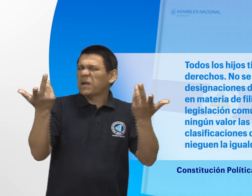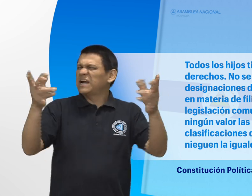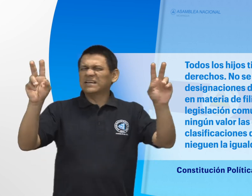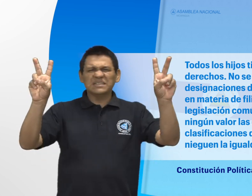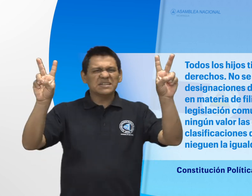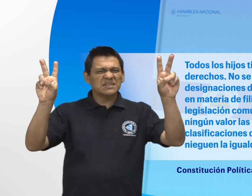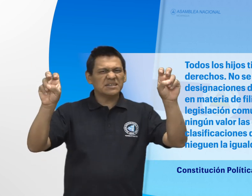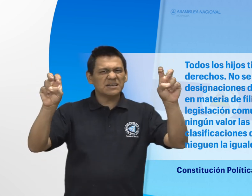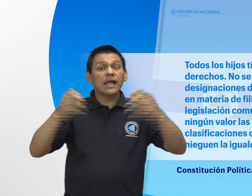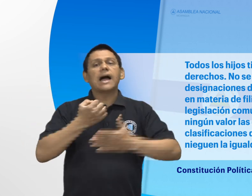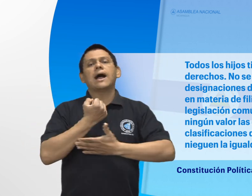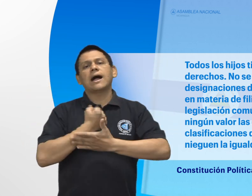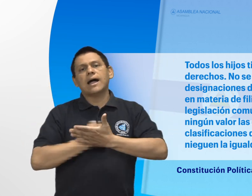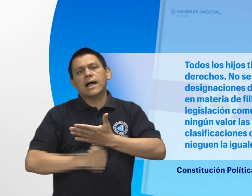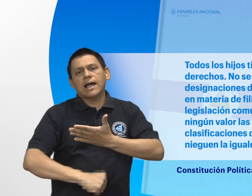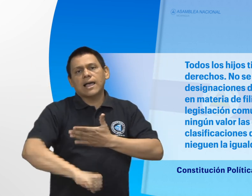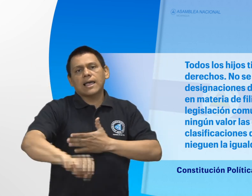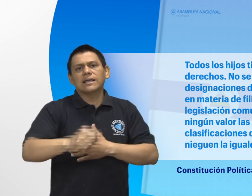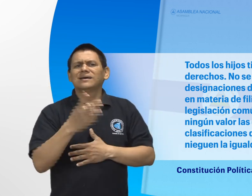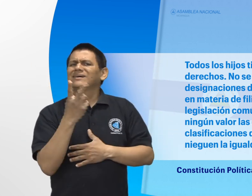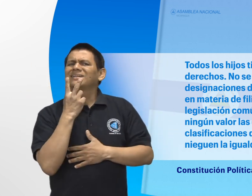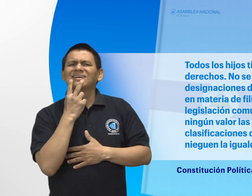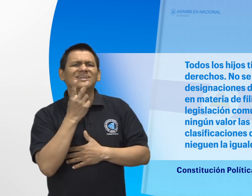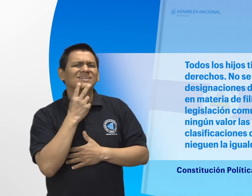discriminatorias en materia de filiación.